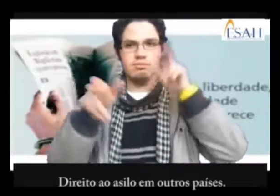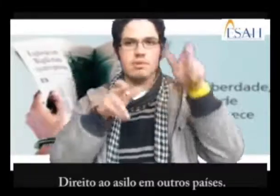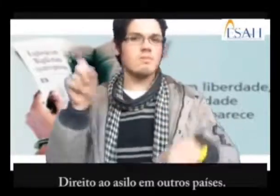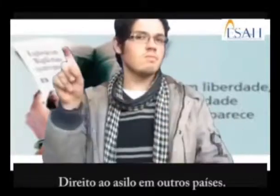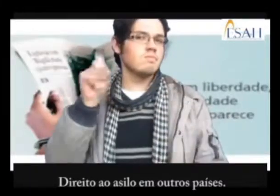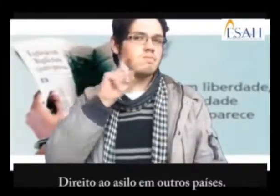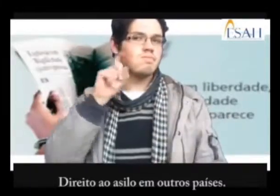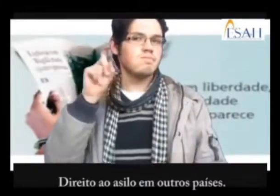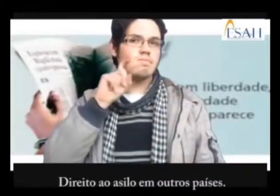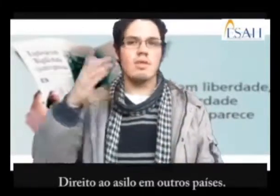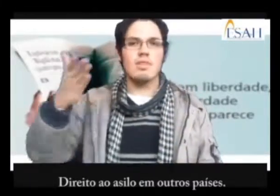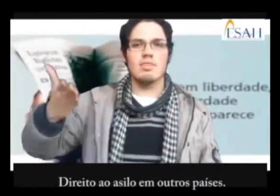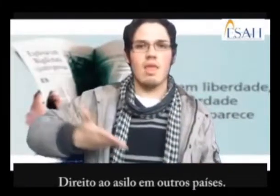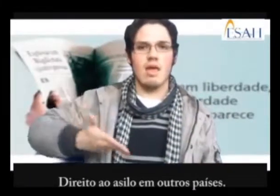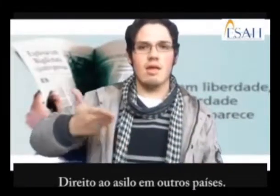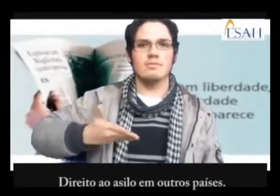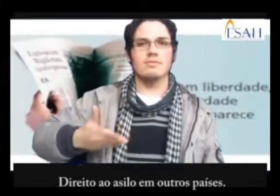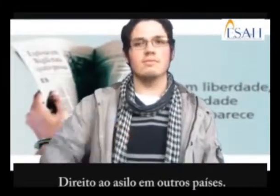Direito ao asilo em outros países.